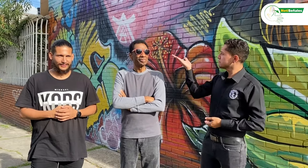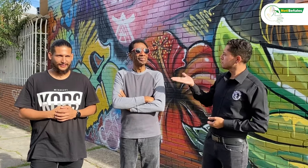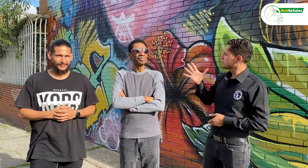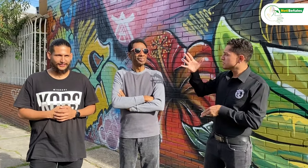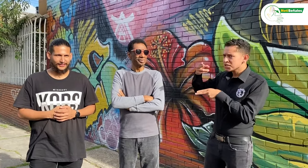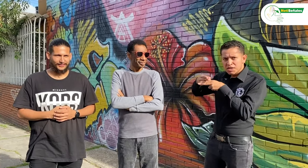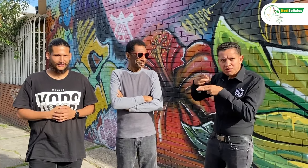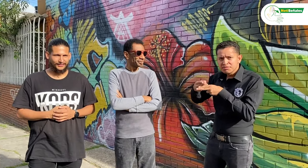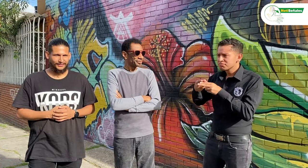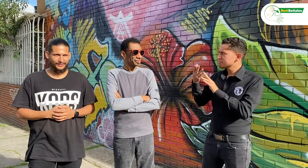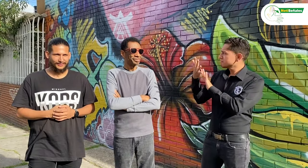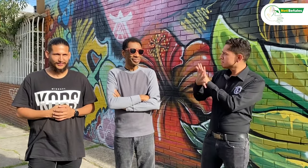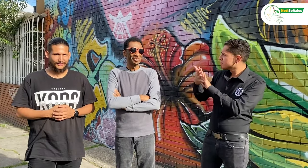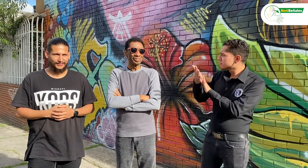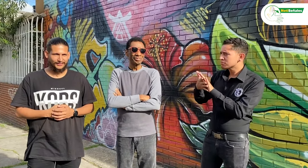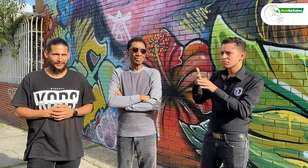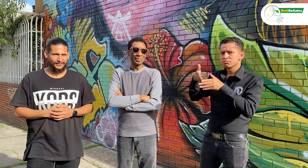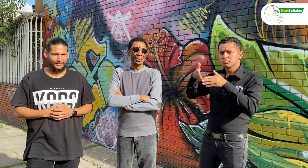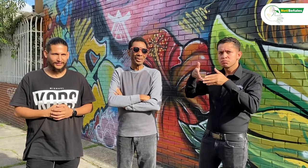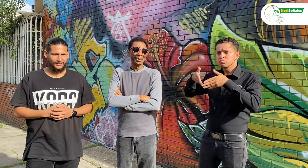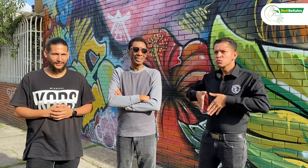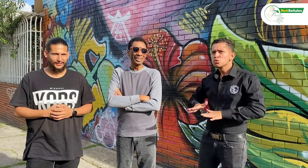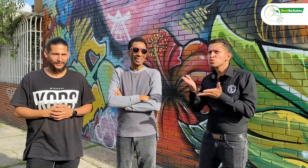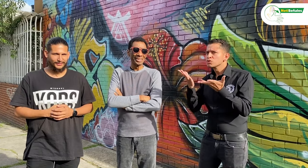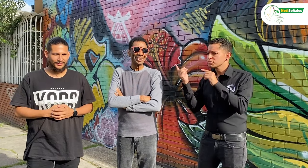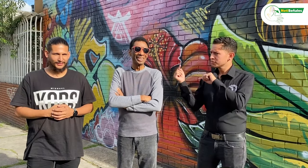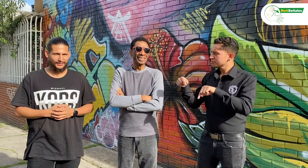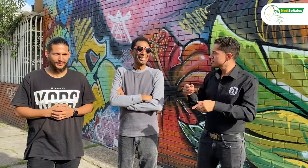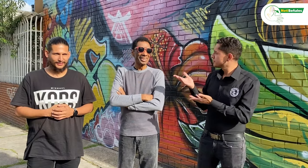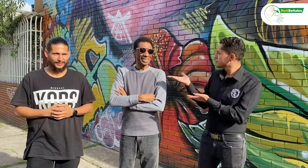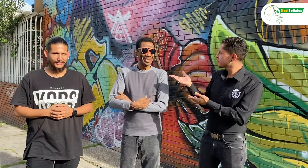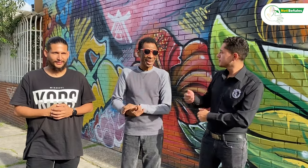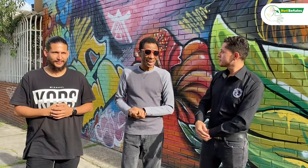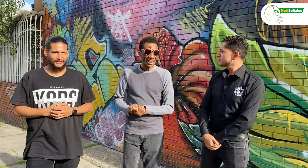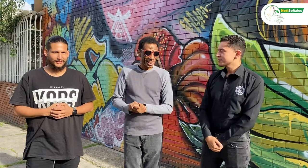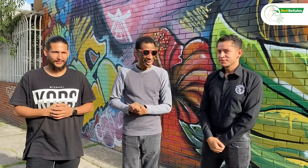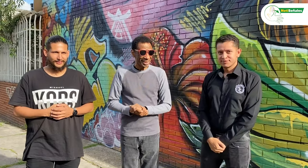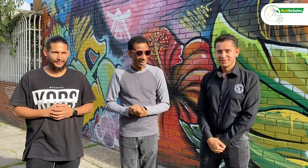contigo. Cuéntanos tu nombre, tu seña, de qué país eres y para qué viniste a Colombia.